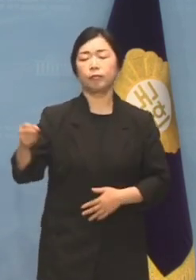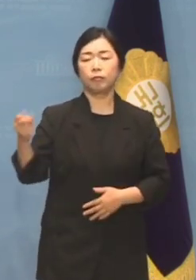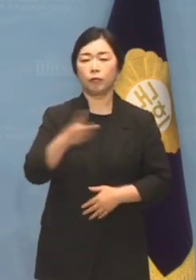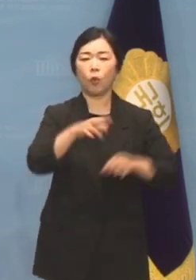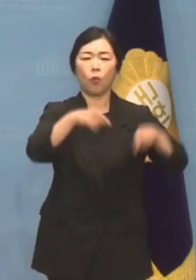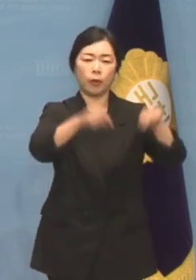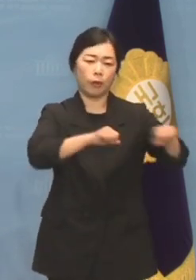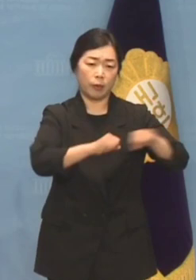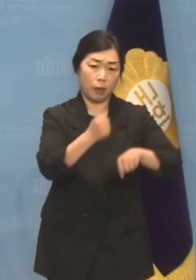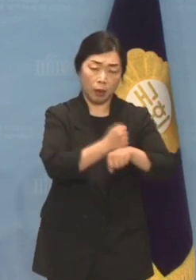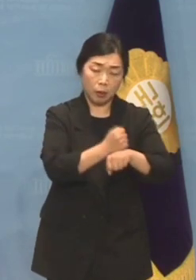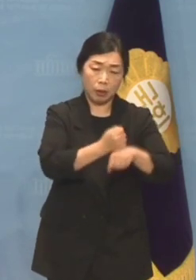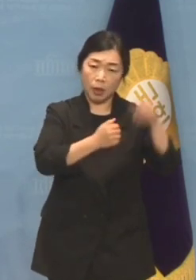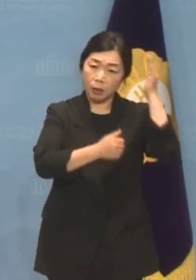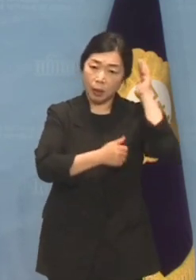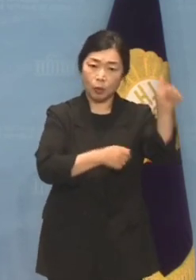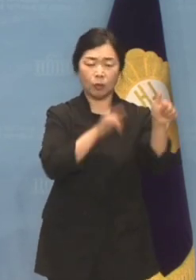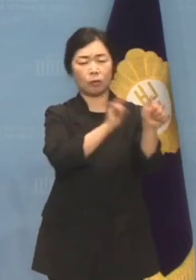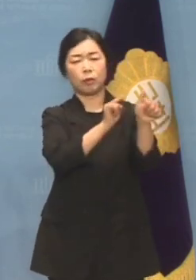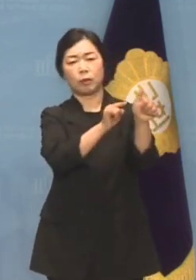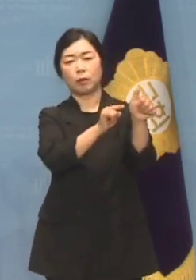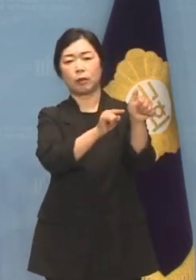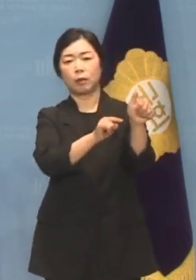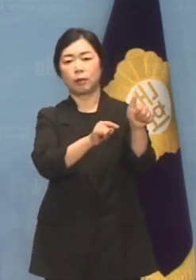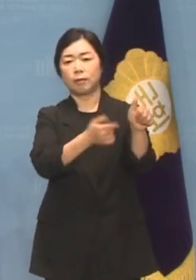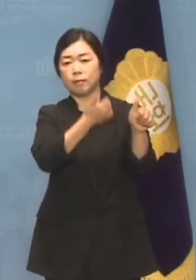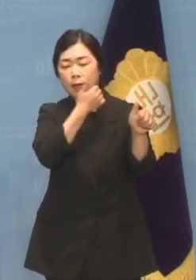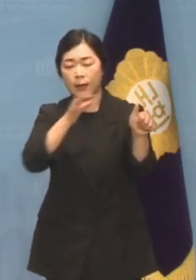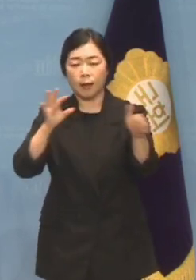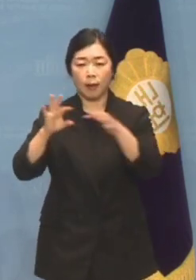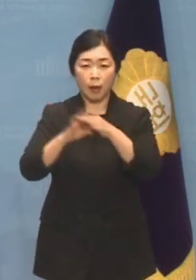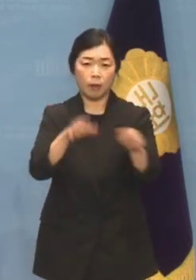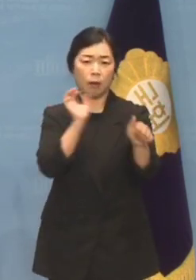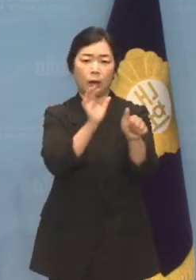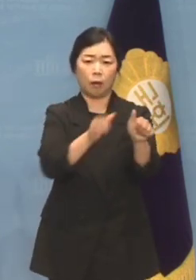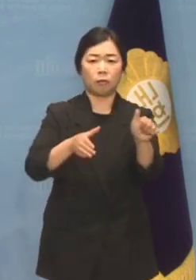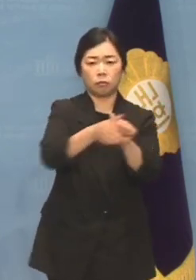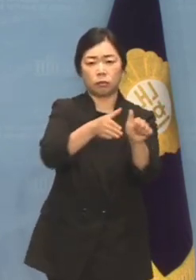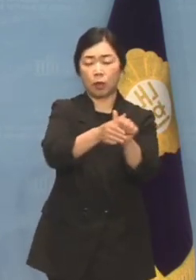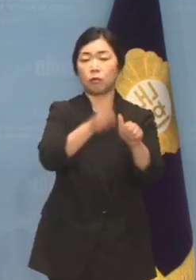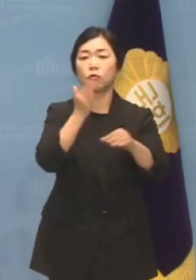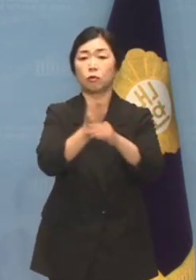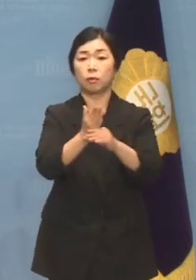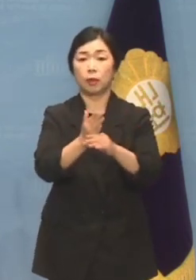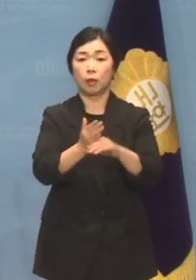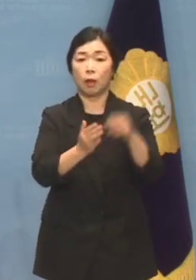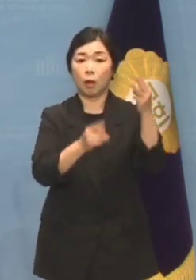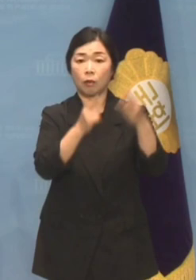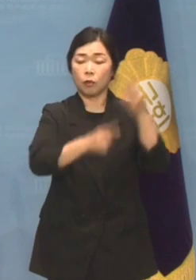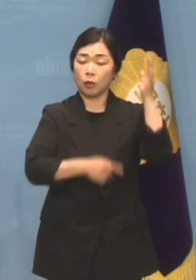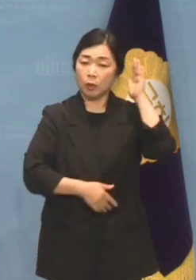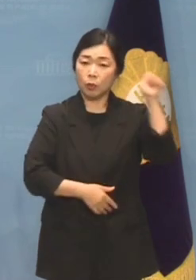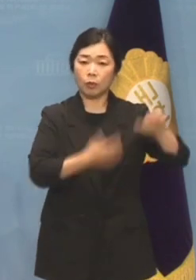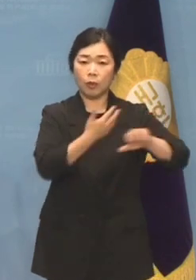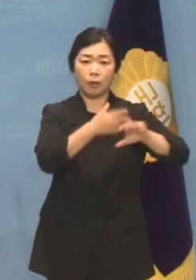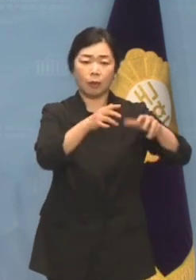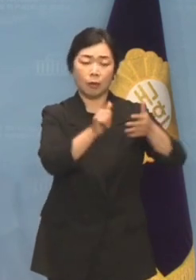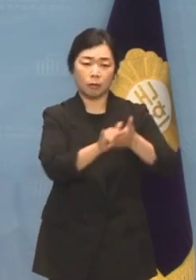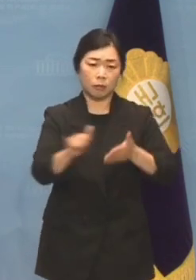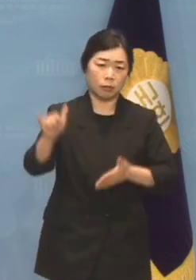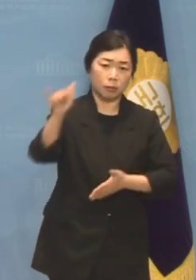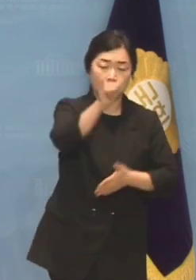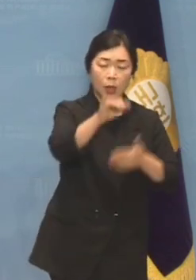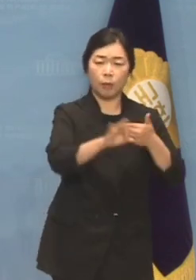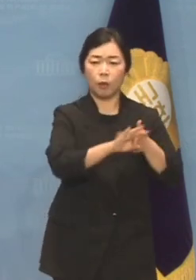외교 활동에 나선 대통령의 등 뒤에서 비겁한 공격을 하고 있습니다. 윤 대통령이 해외 순방에